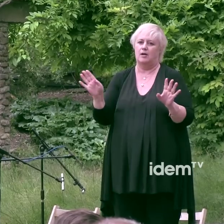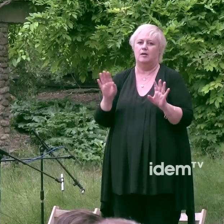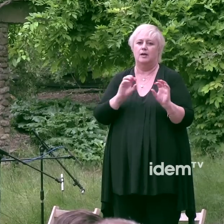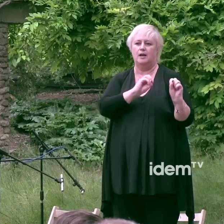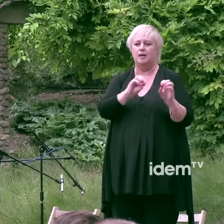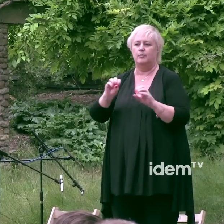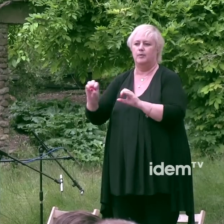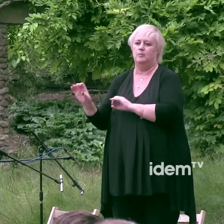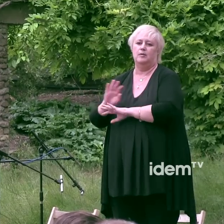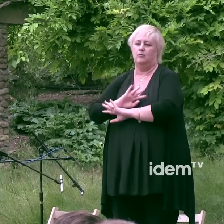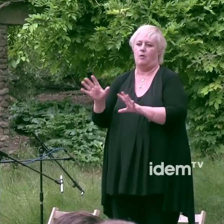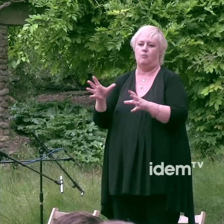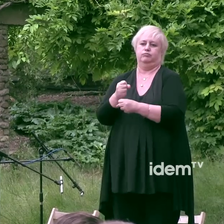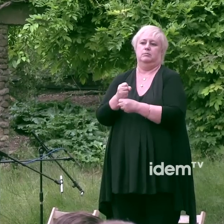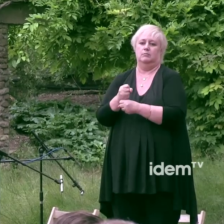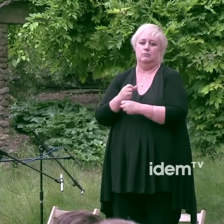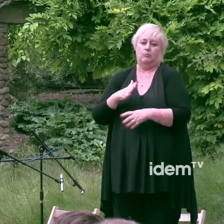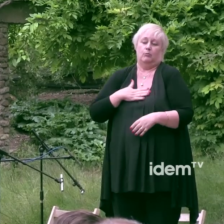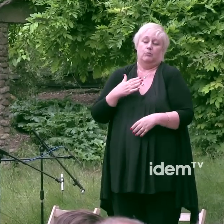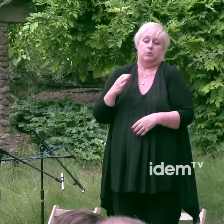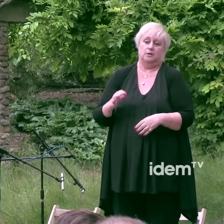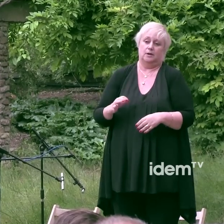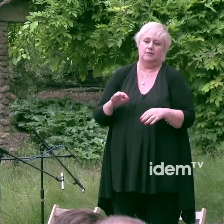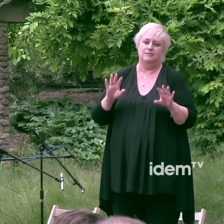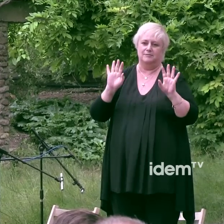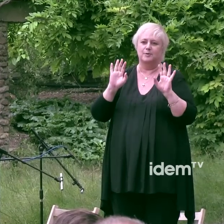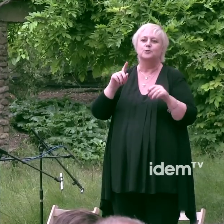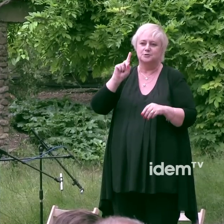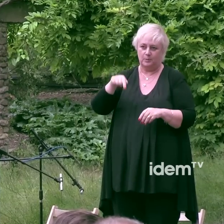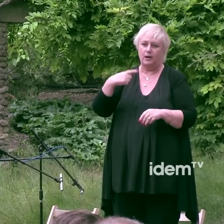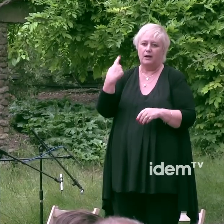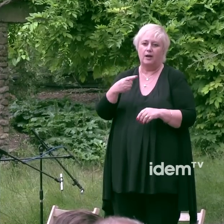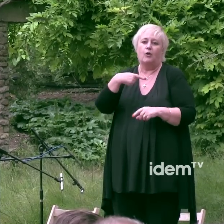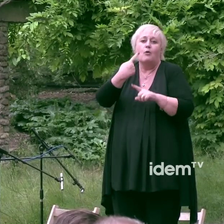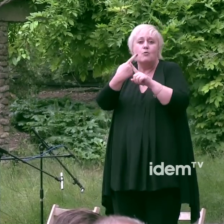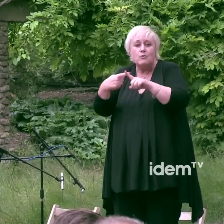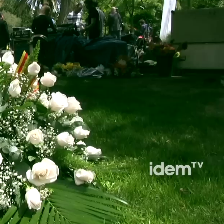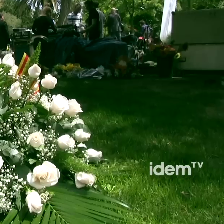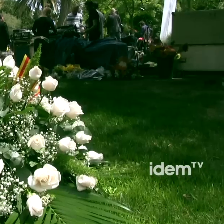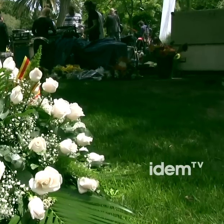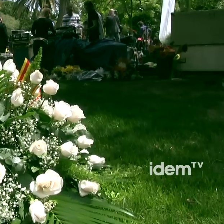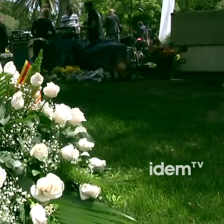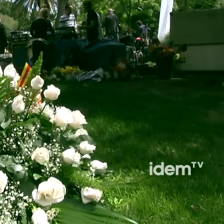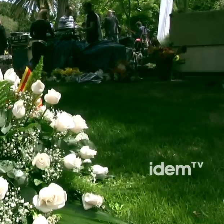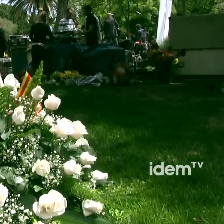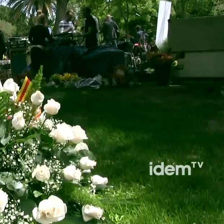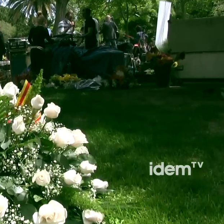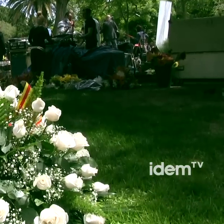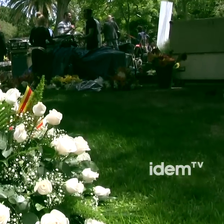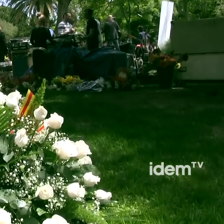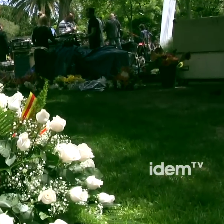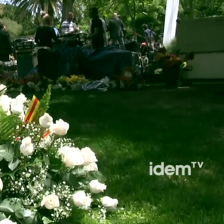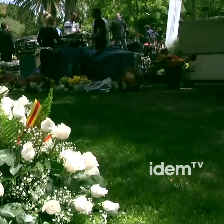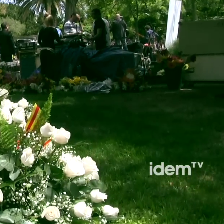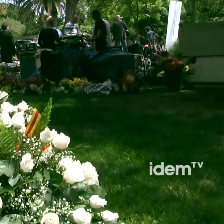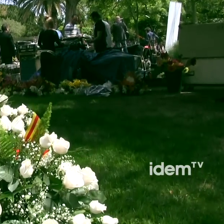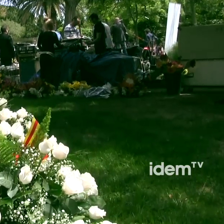Potser sigui cert però també ho és que les infeccions que registren anualment al nostre país es concentren cada cop més en un sol grup